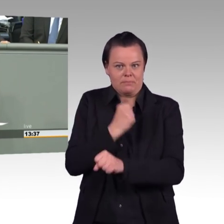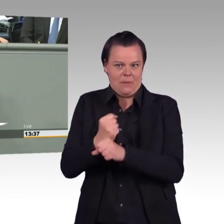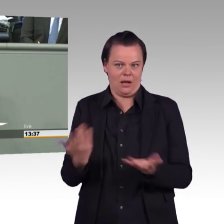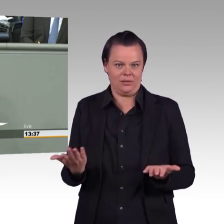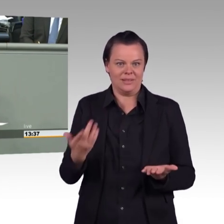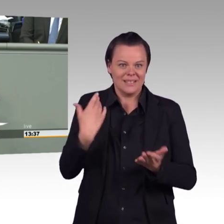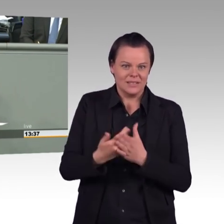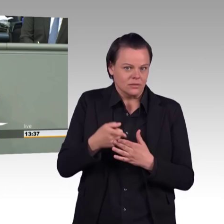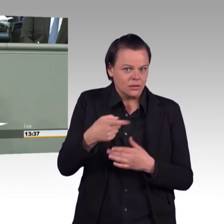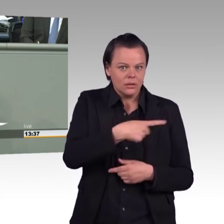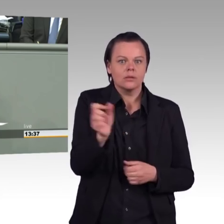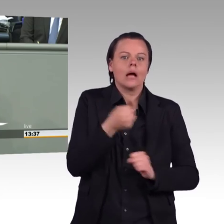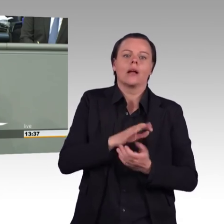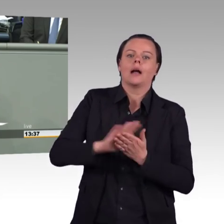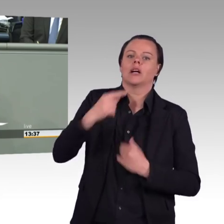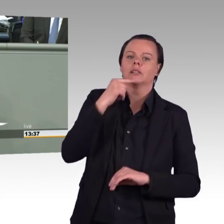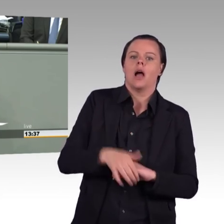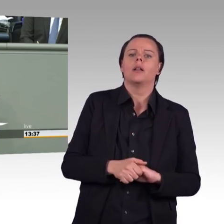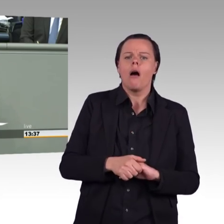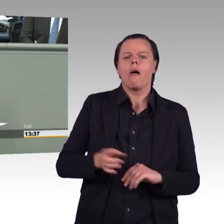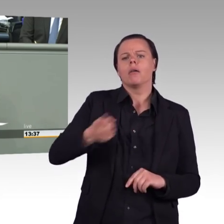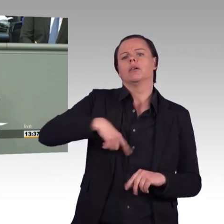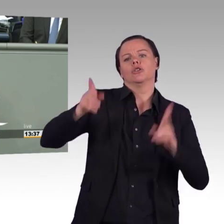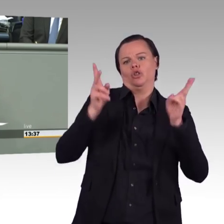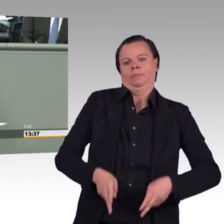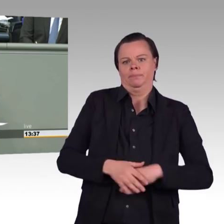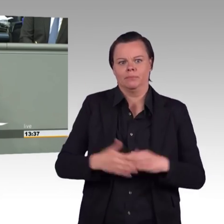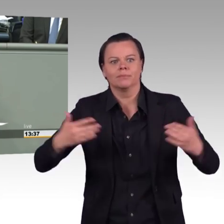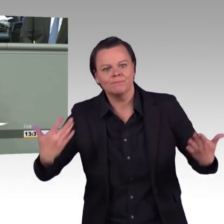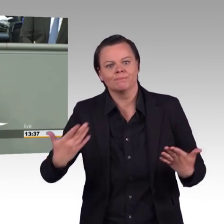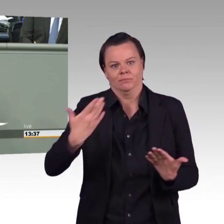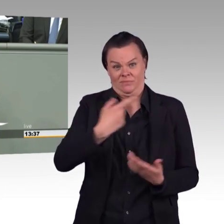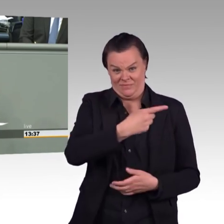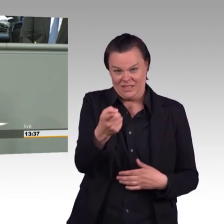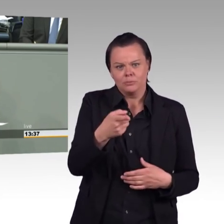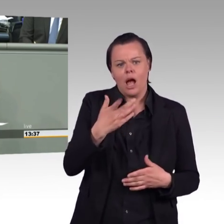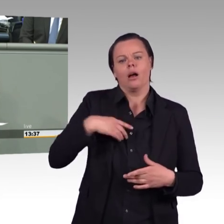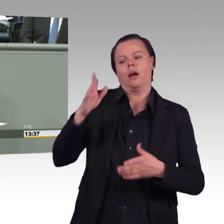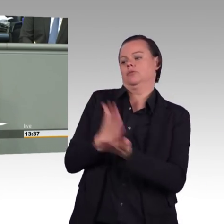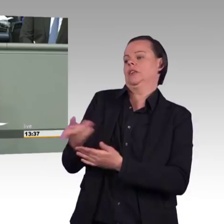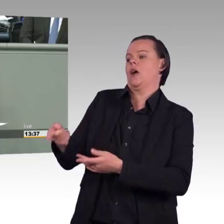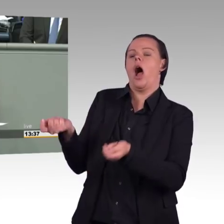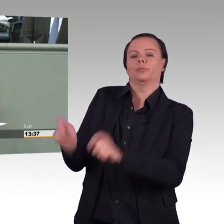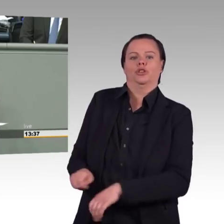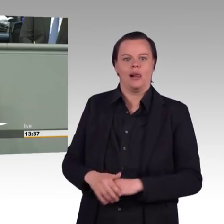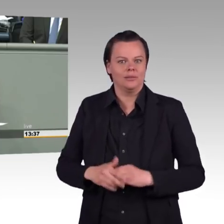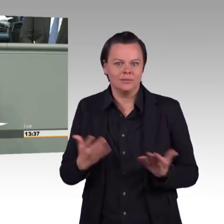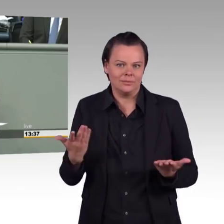rumgedreht. Alles andere interessiert sich nicht. Und das gefällt mir nicht an dem Antrag. Wir lehnen Ihren Antrag ab. Und wir lehnen auch den Antrag der